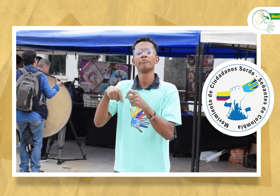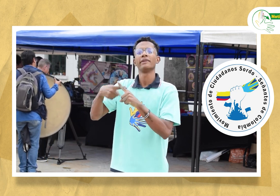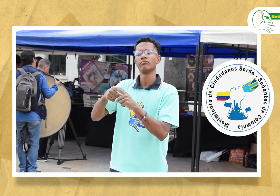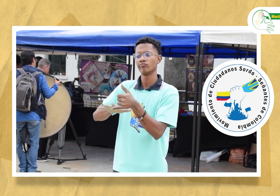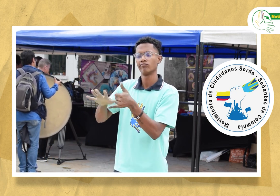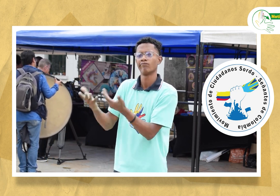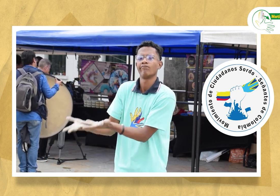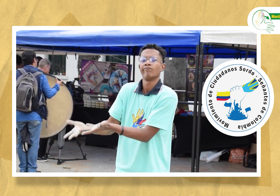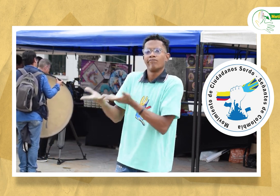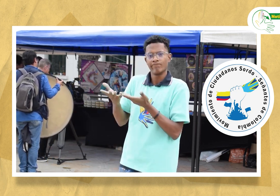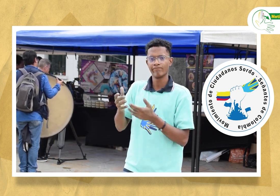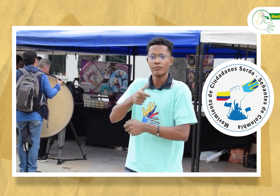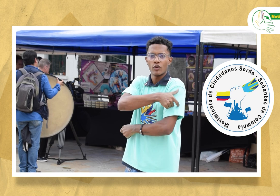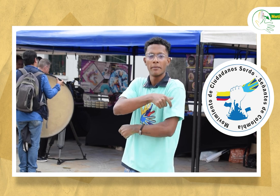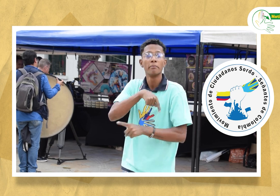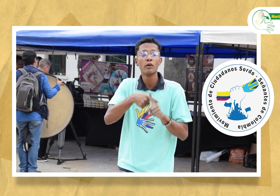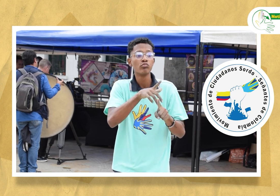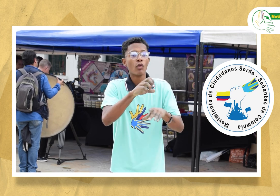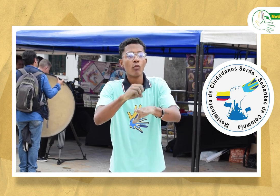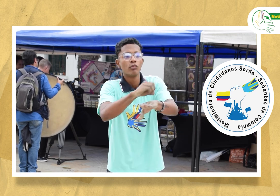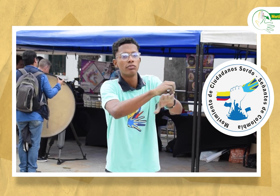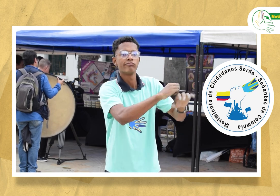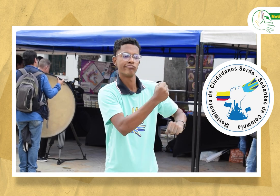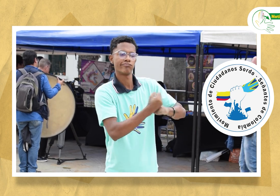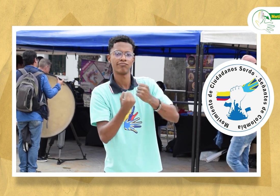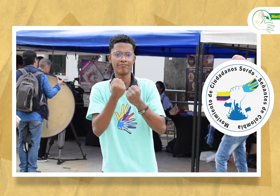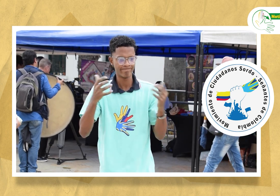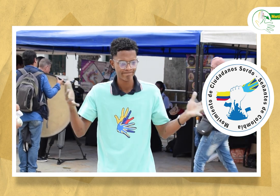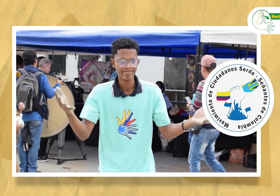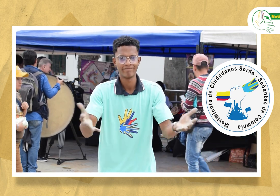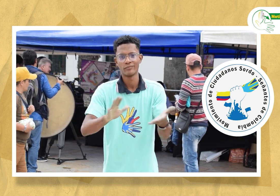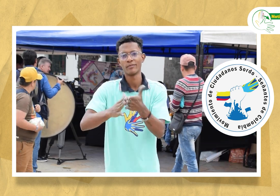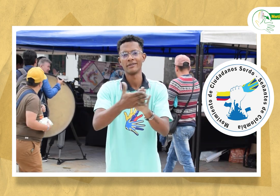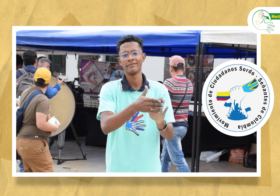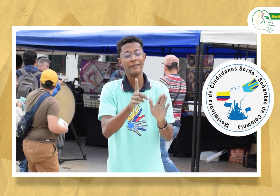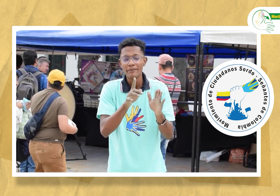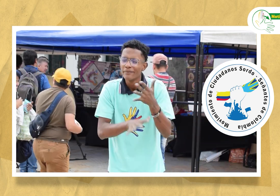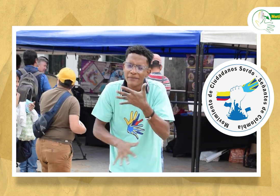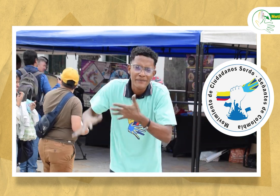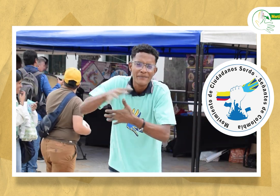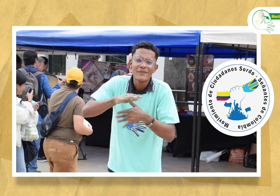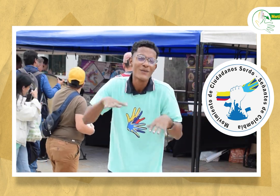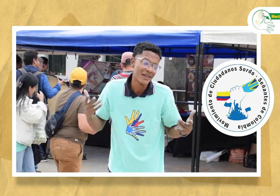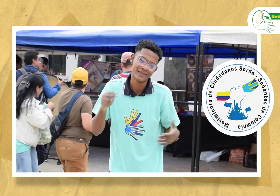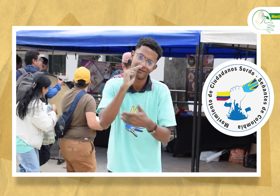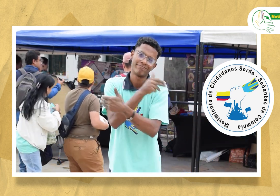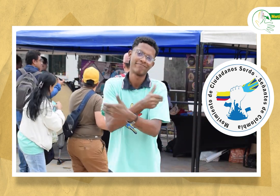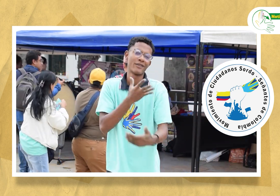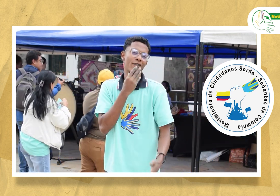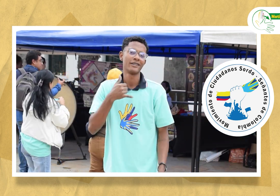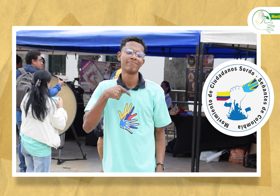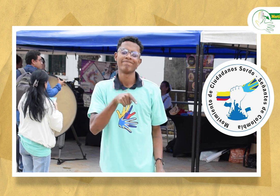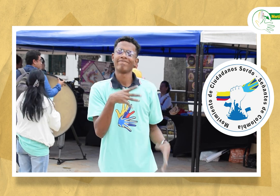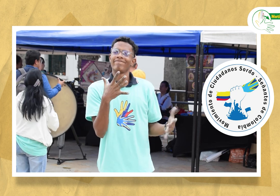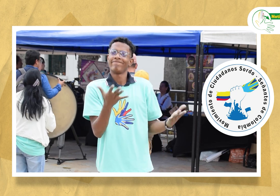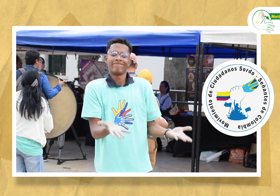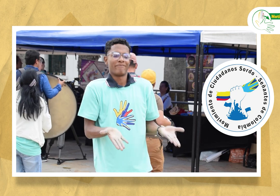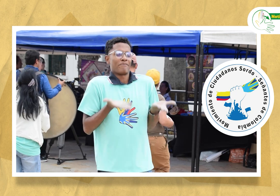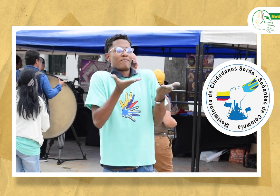diferentes comités apoyándose mutuamente junto a las organizaciones, pero siempre dando prioridad a los niños y jóvenes para que